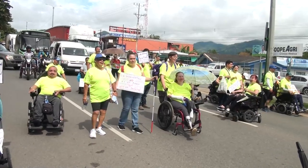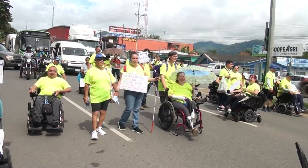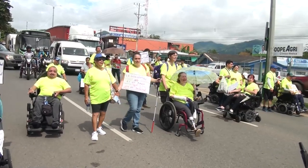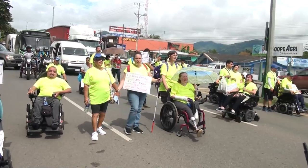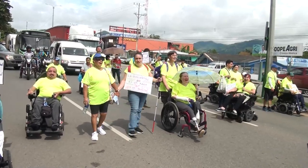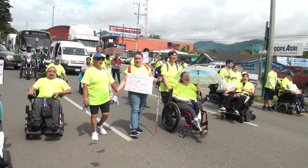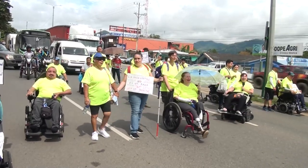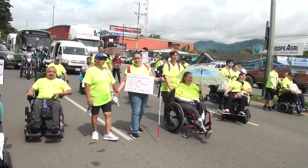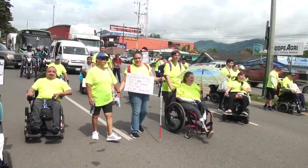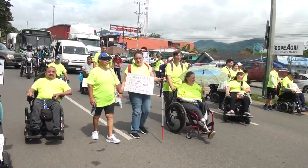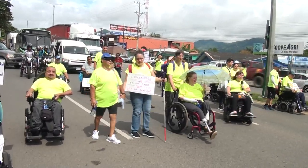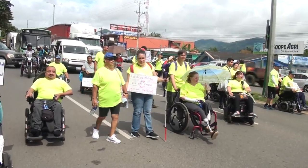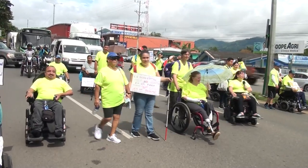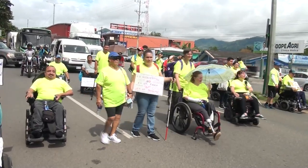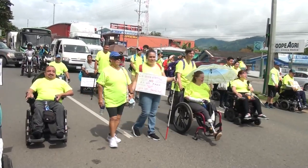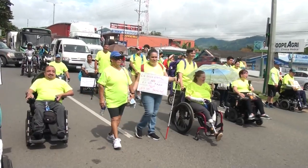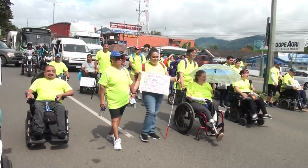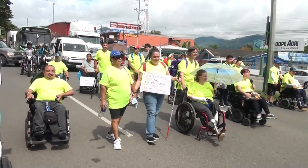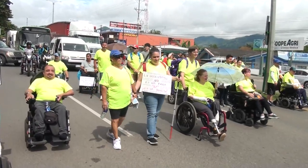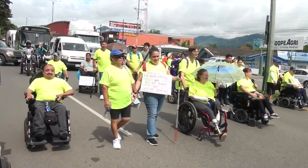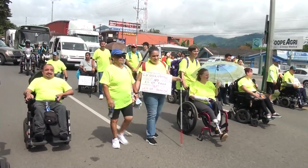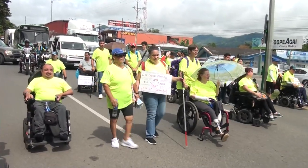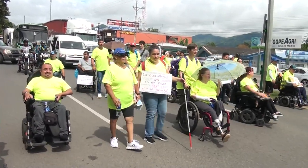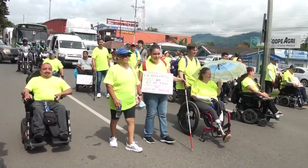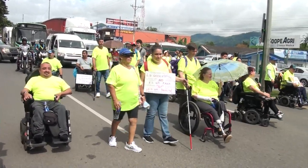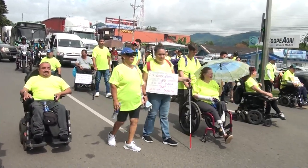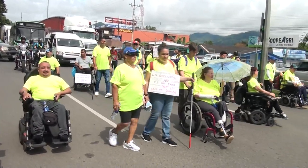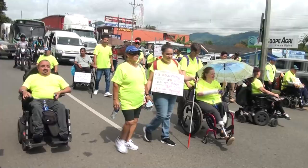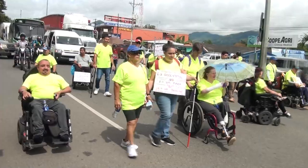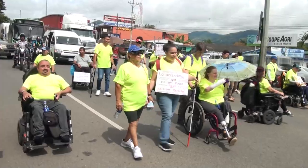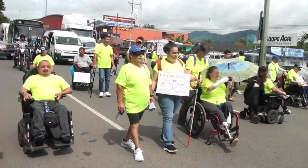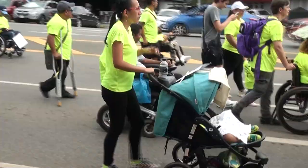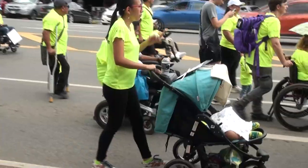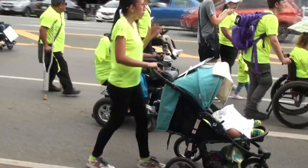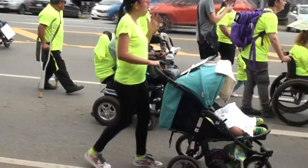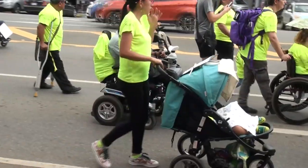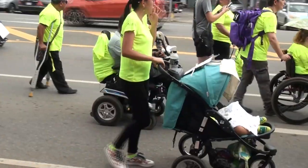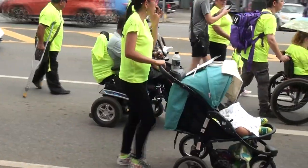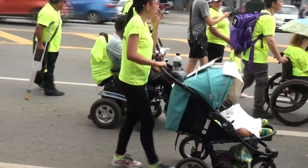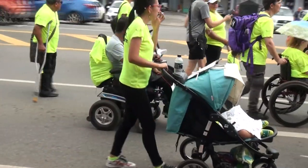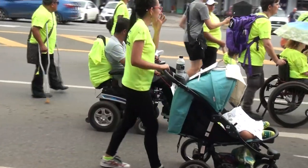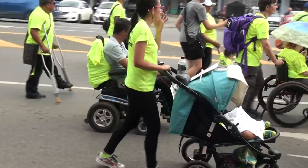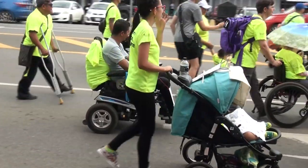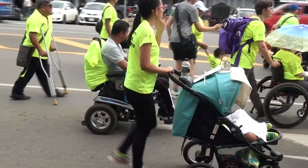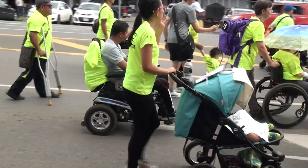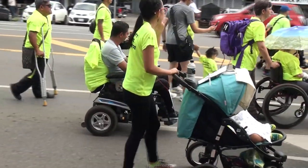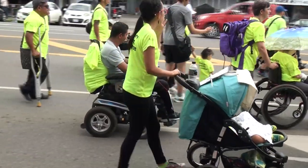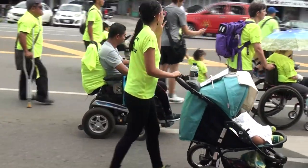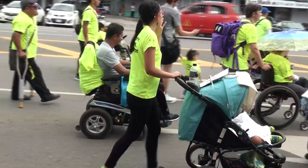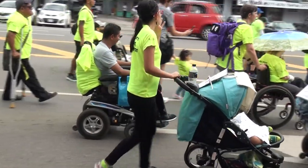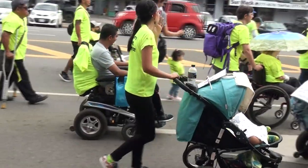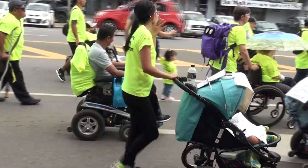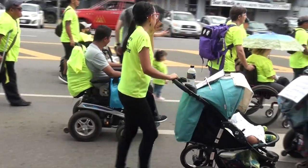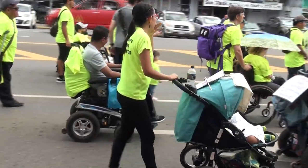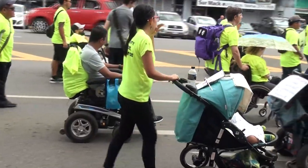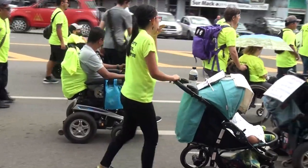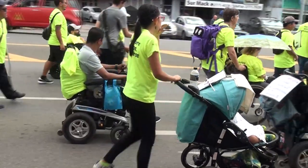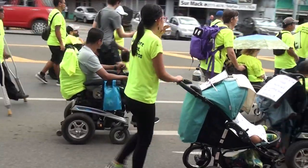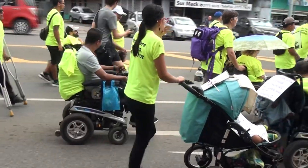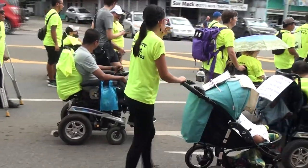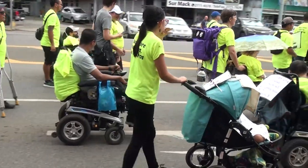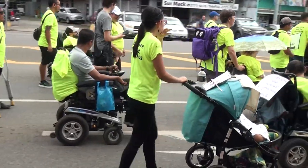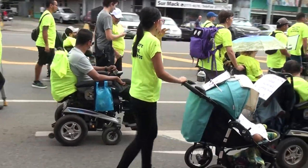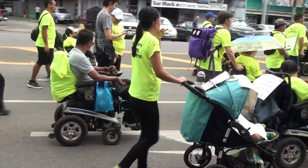toda la vida. La desacuparidad también se adquiere, igualdad, que queremos